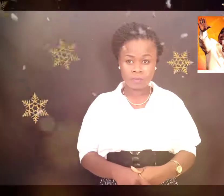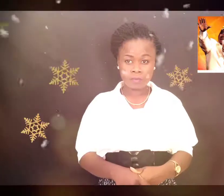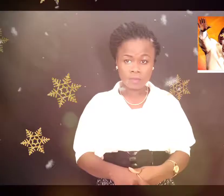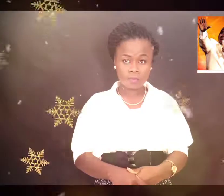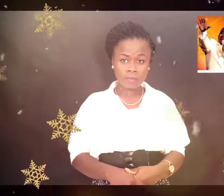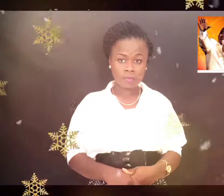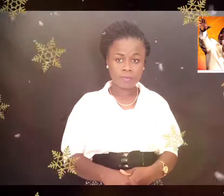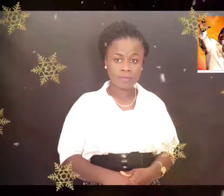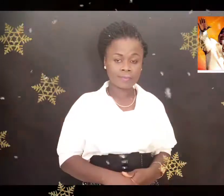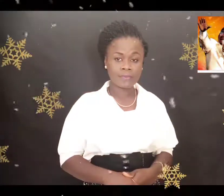Il est le bon berger